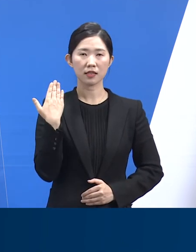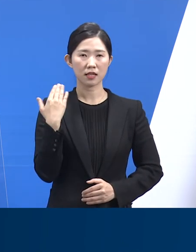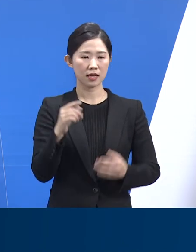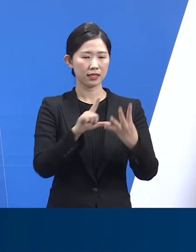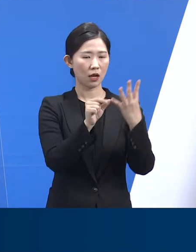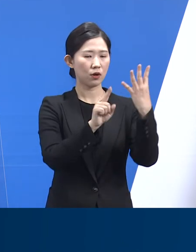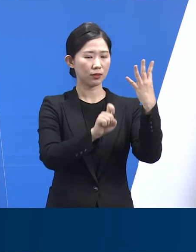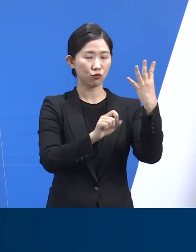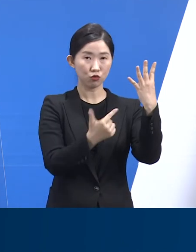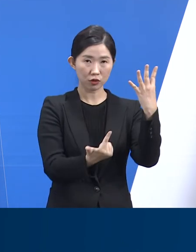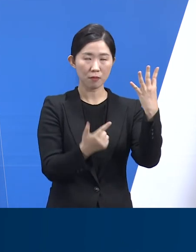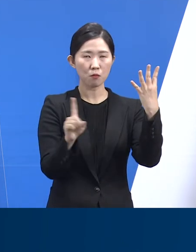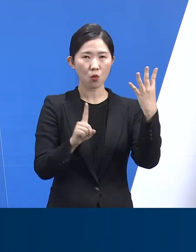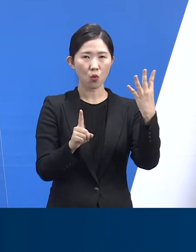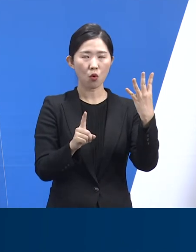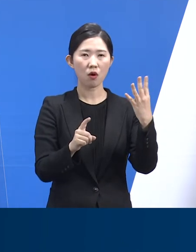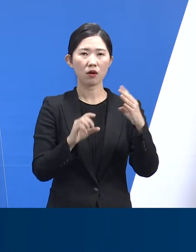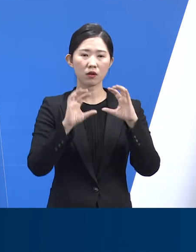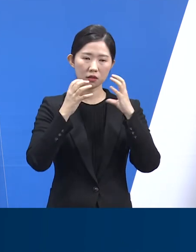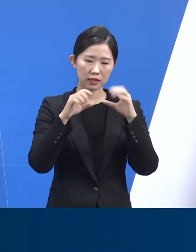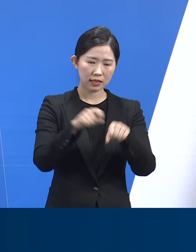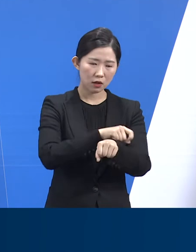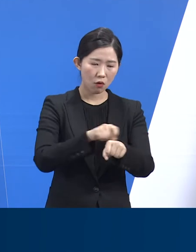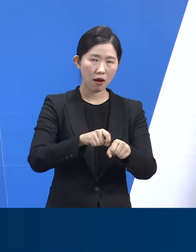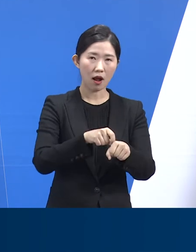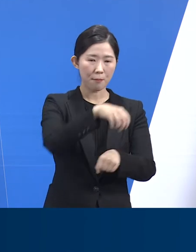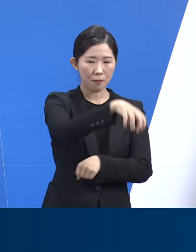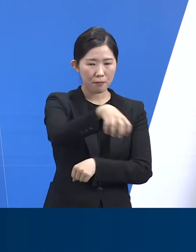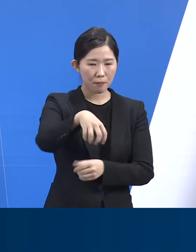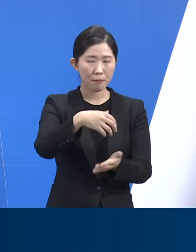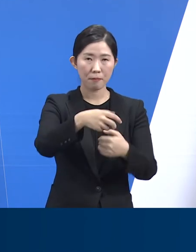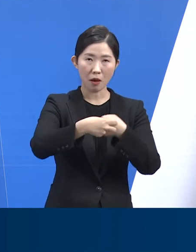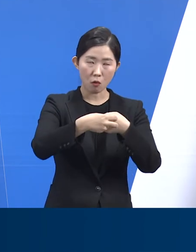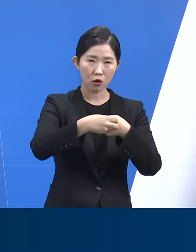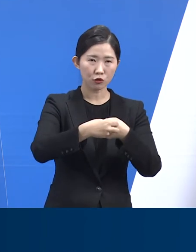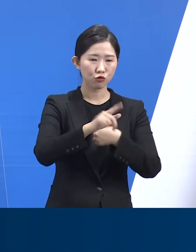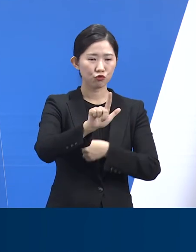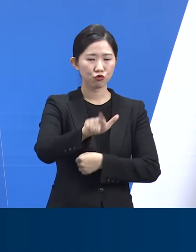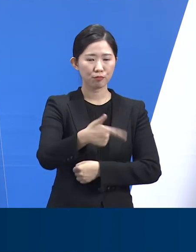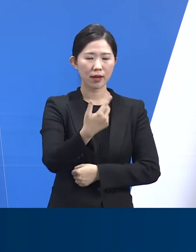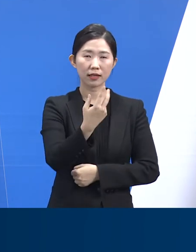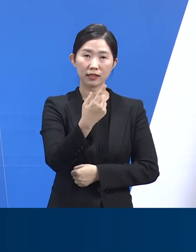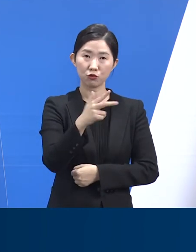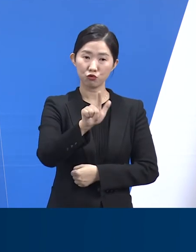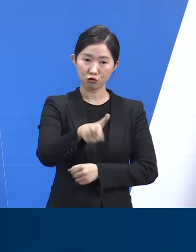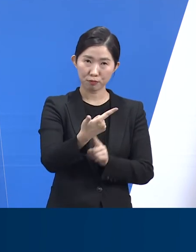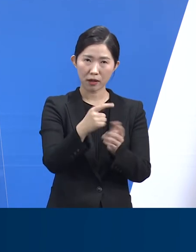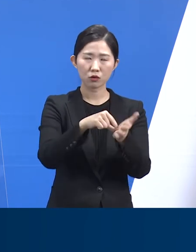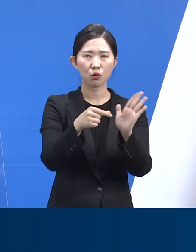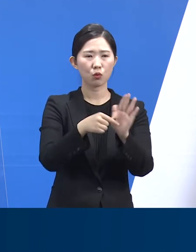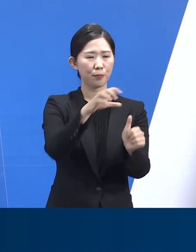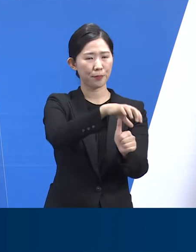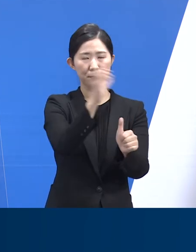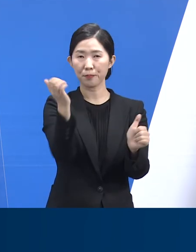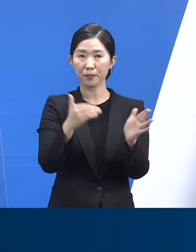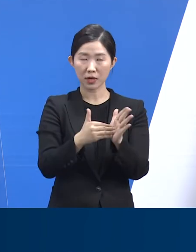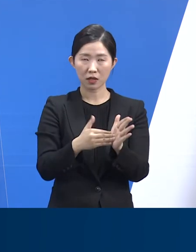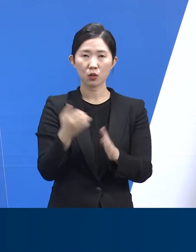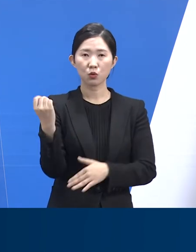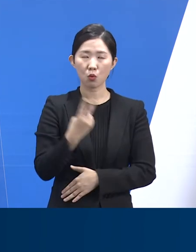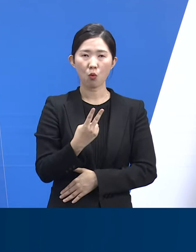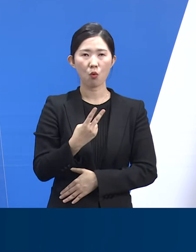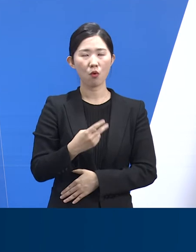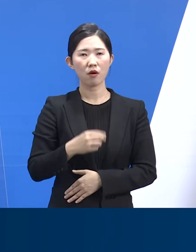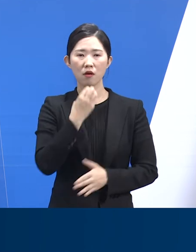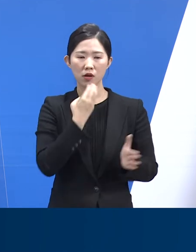14개 소아특화 거점 병원 697병상이 지정해제되었으며 어제 18일부터는 도내 중등증 병상